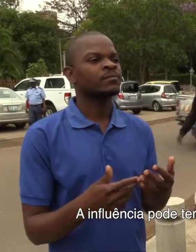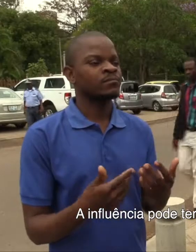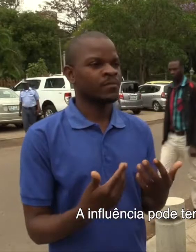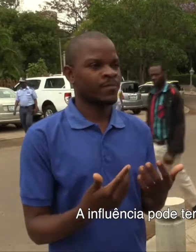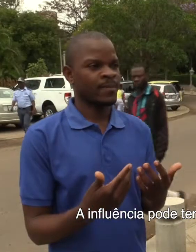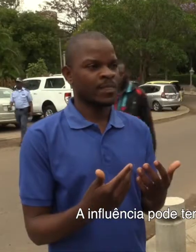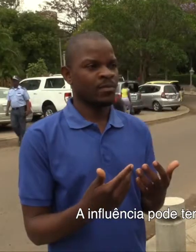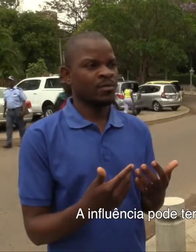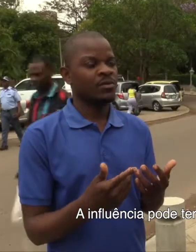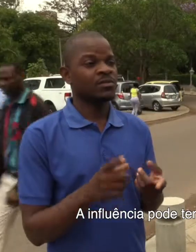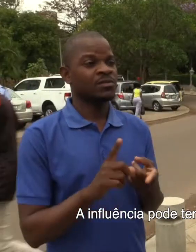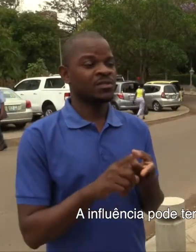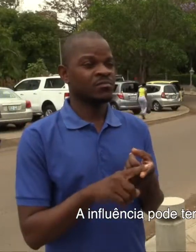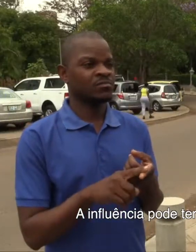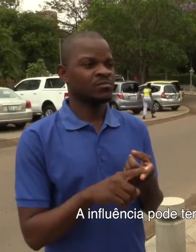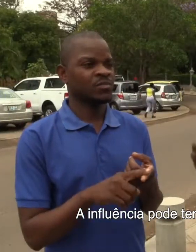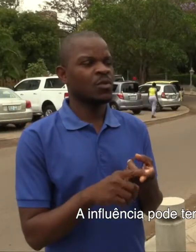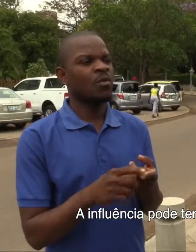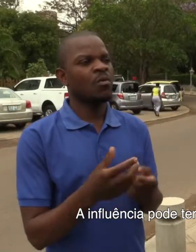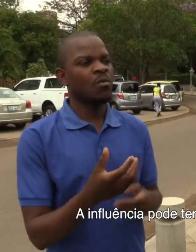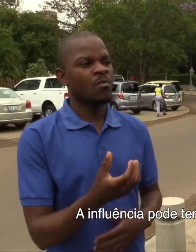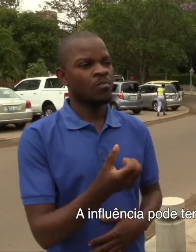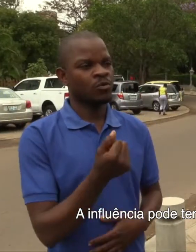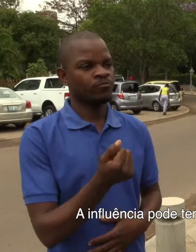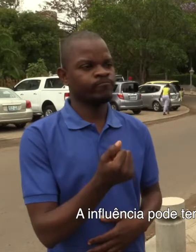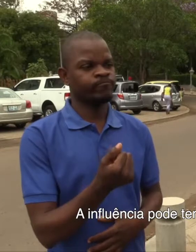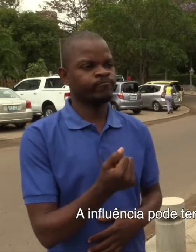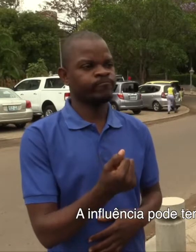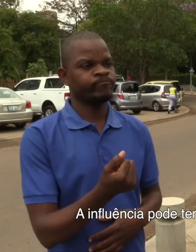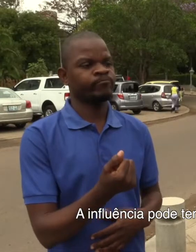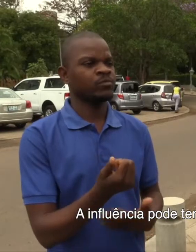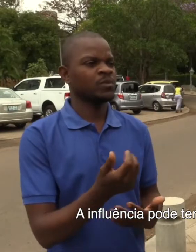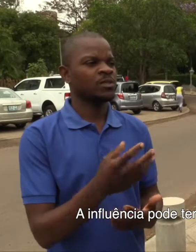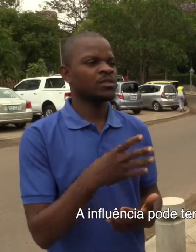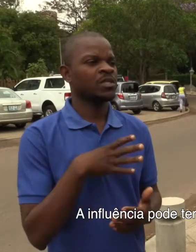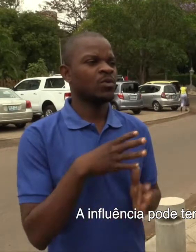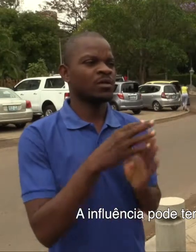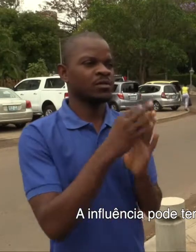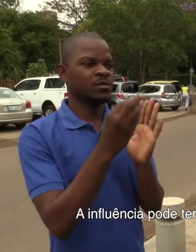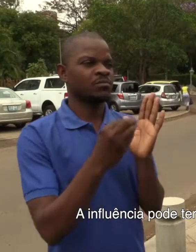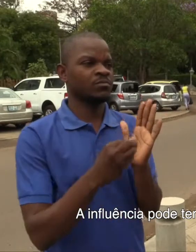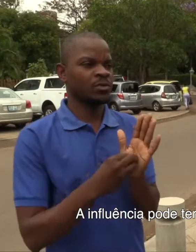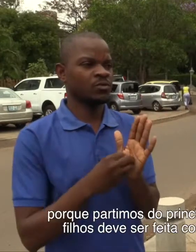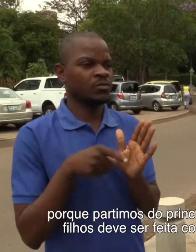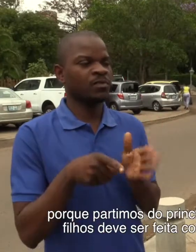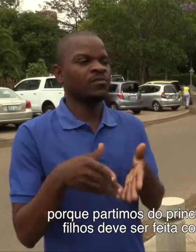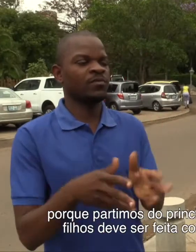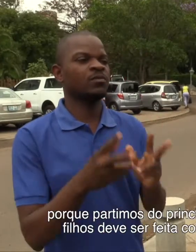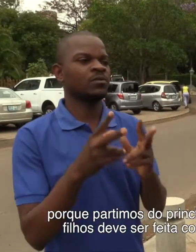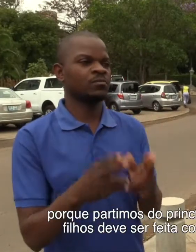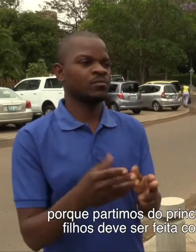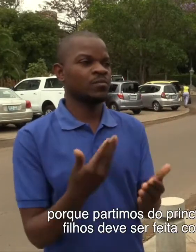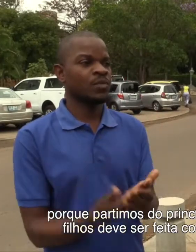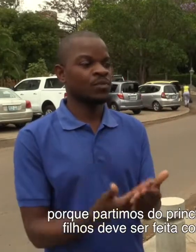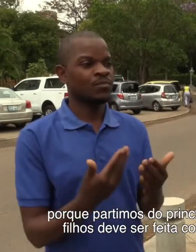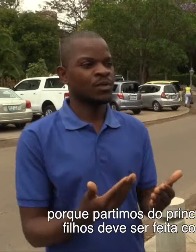a influência também pode ser discutida ou pode ter repercussões ao nível do filho. Por quê? Porque